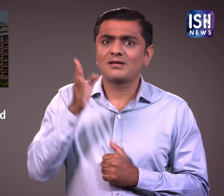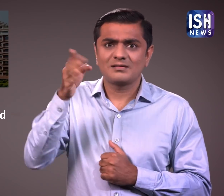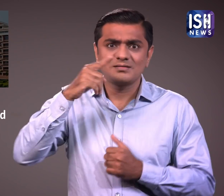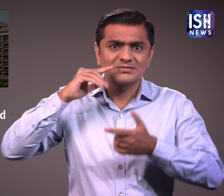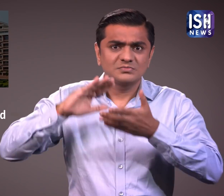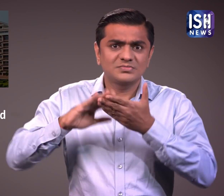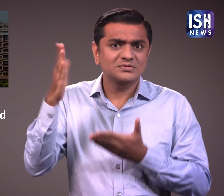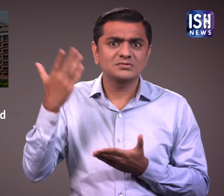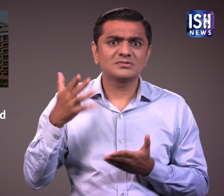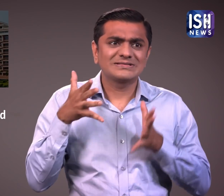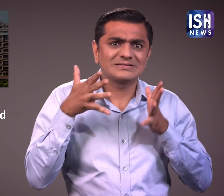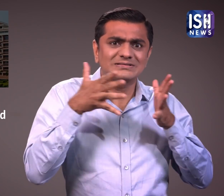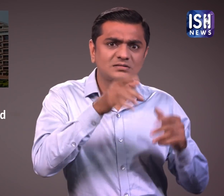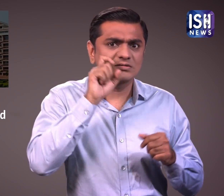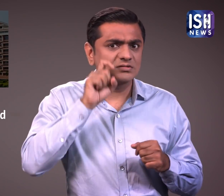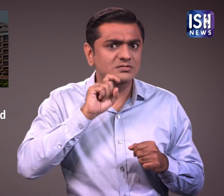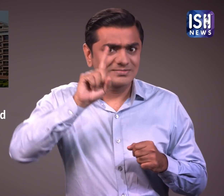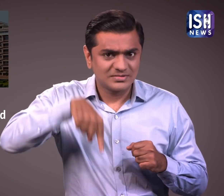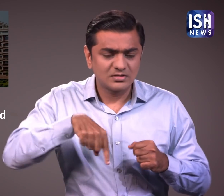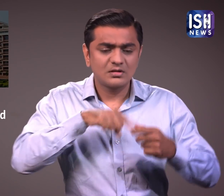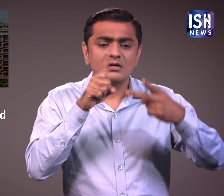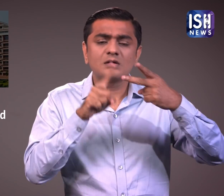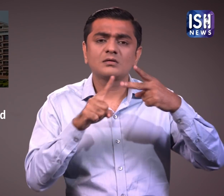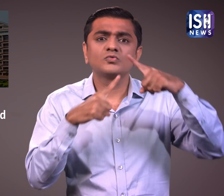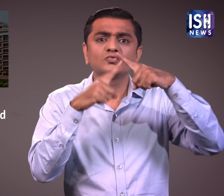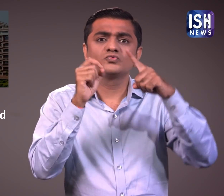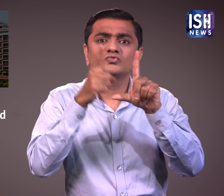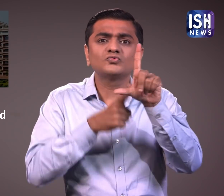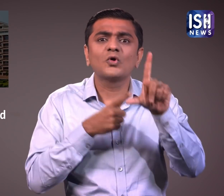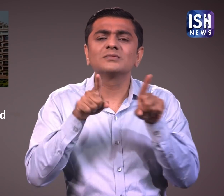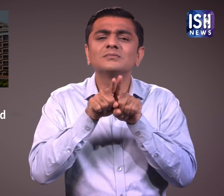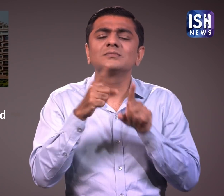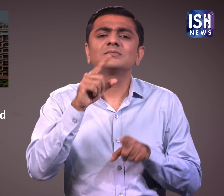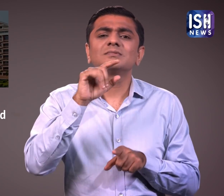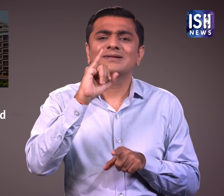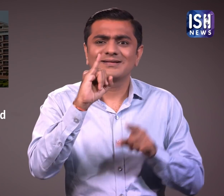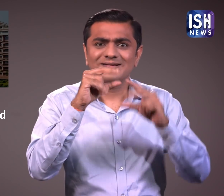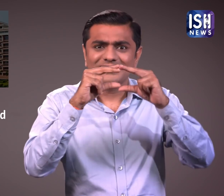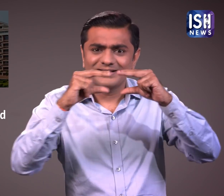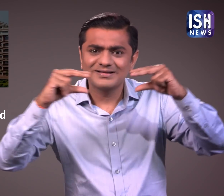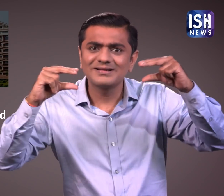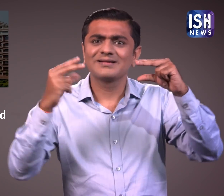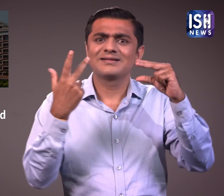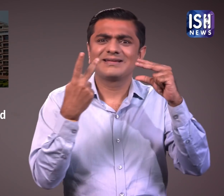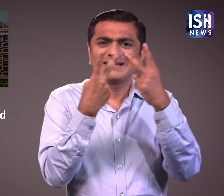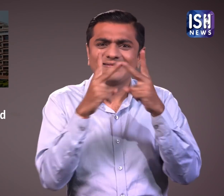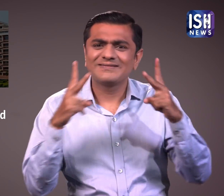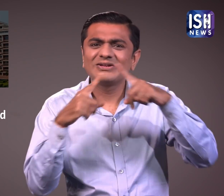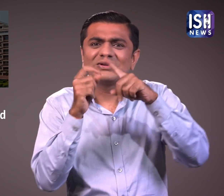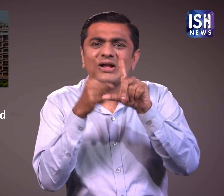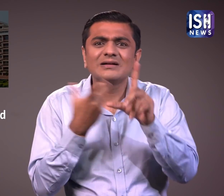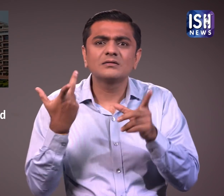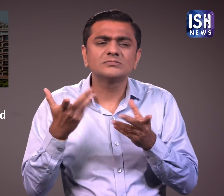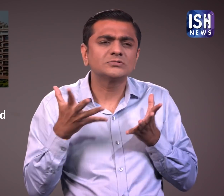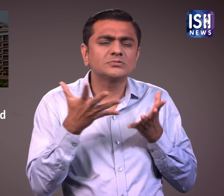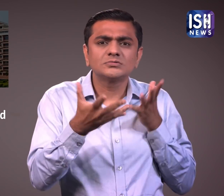उसने अपनी पती पर वस्तुओं के साथ उसका बलातकार करने का आरोप लगाते हुए अप्रतिक यौन संबंद का भी आरोप लगाया था